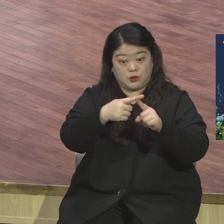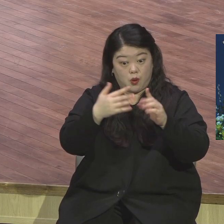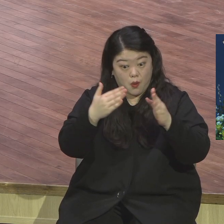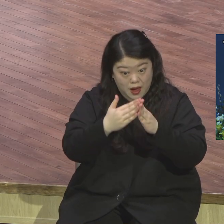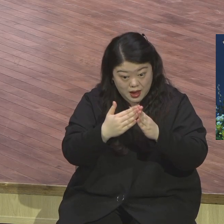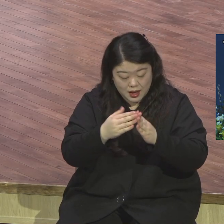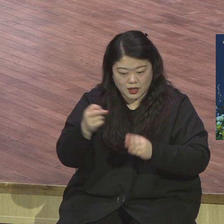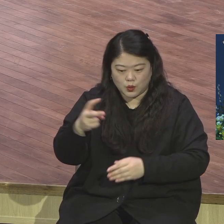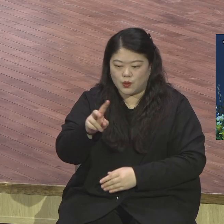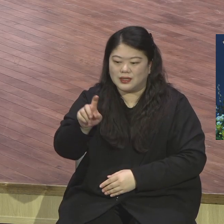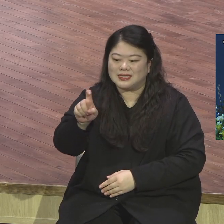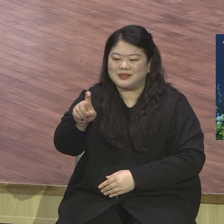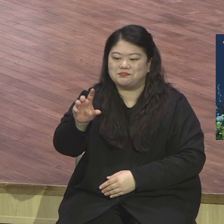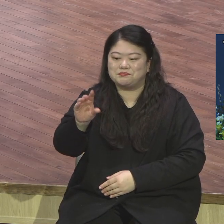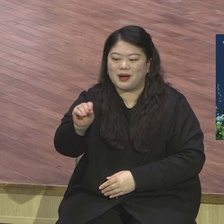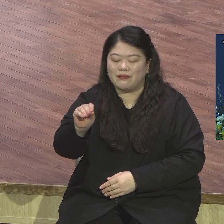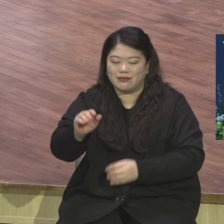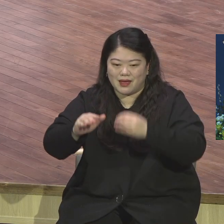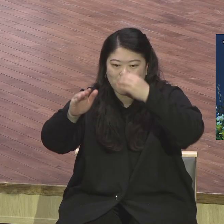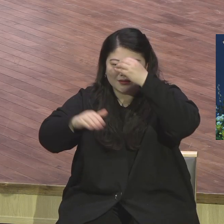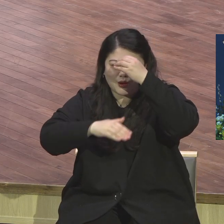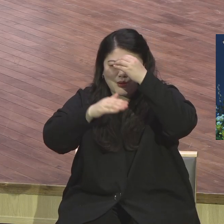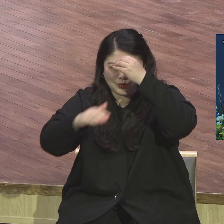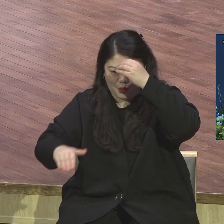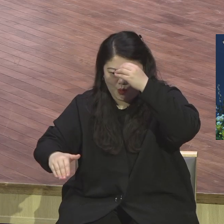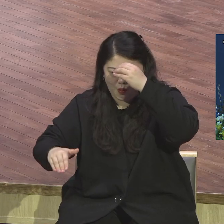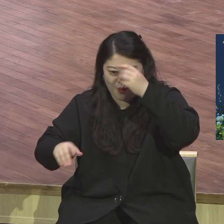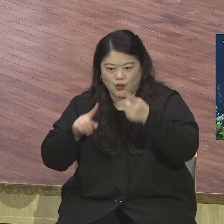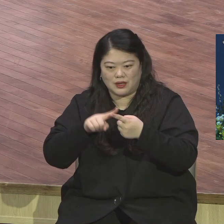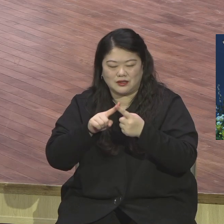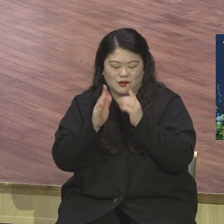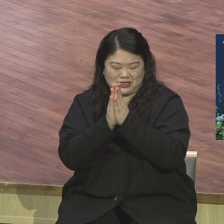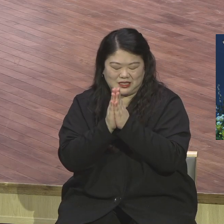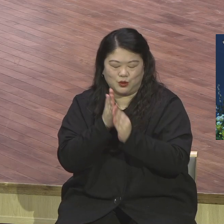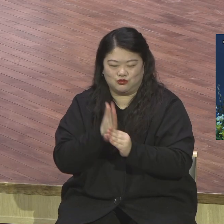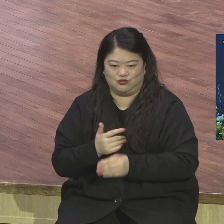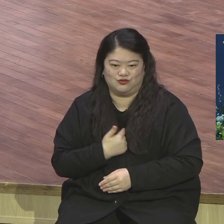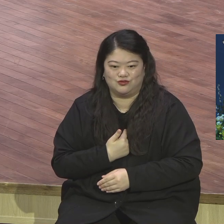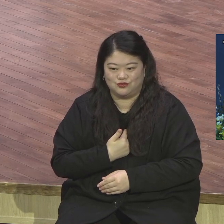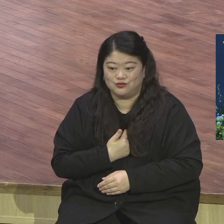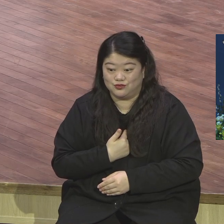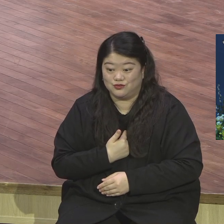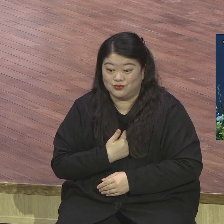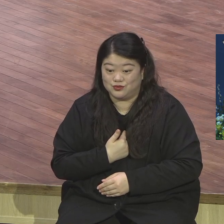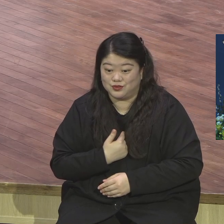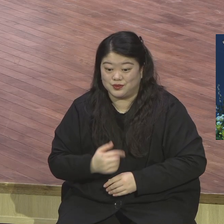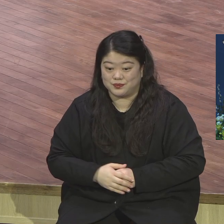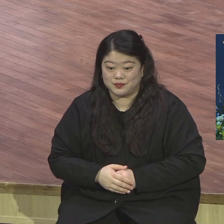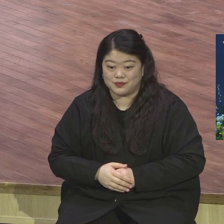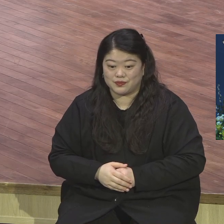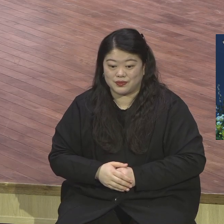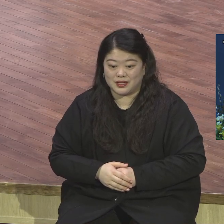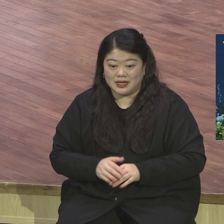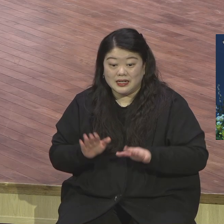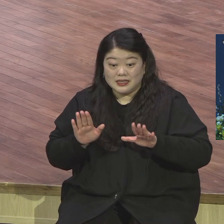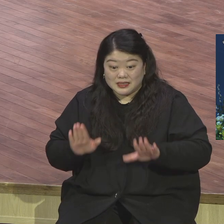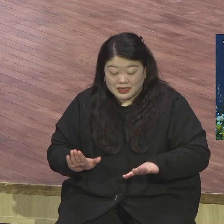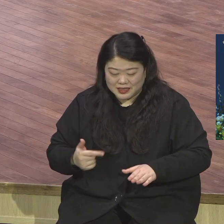수가 있습니다. 사실 제가 지금도 모든 정권을 다 주다시피 우리 대교구 장님들에게 마음껏 사회화라고